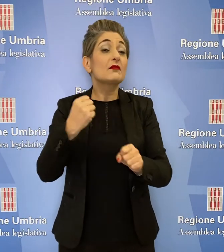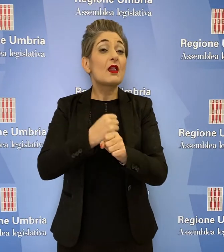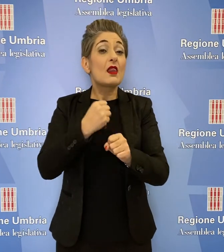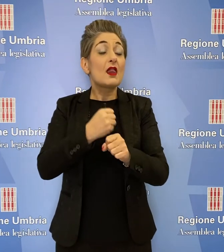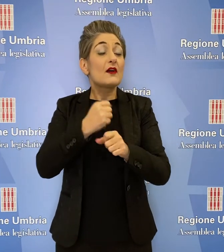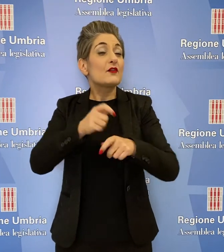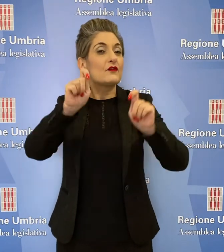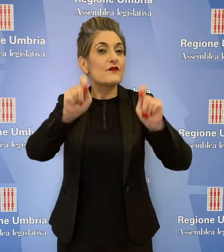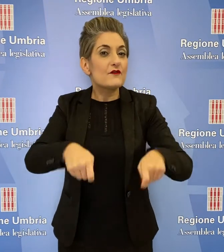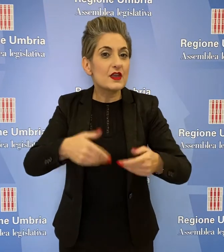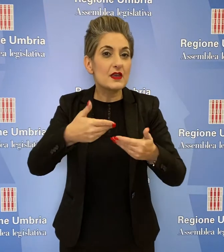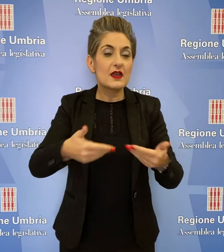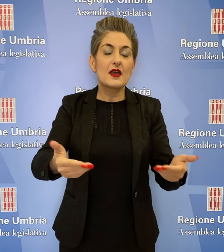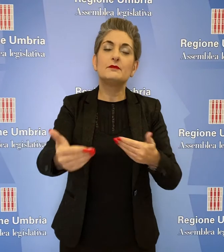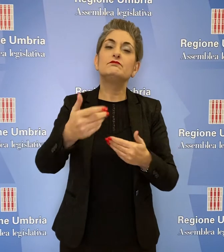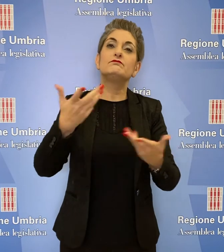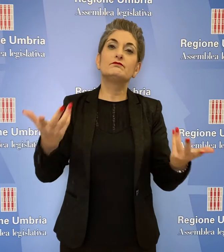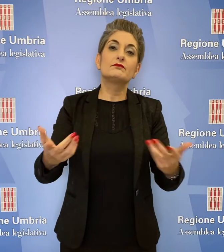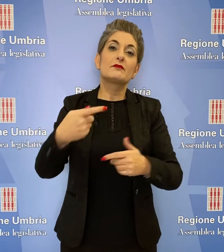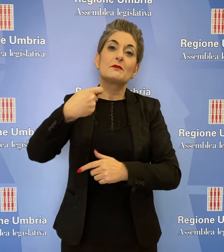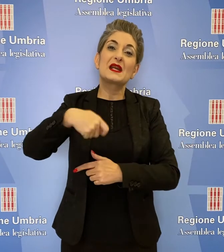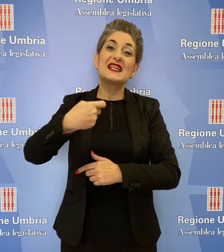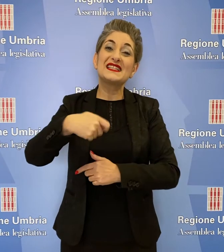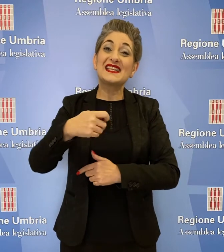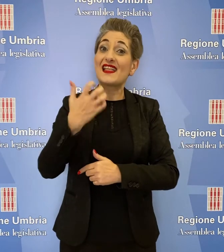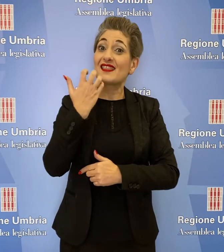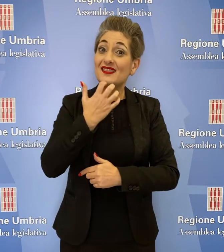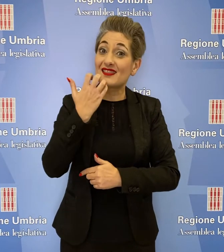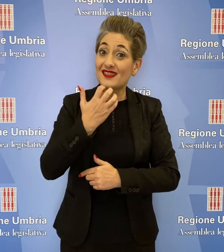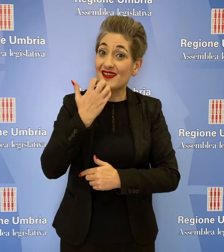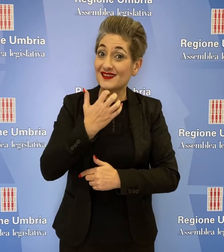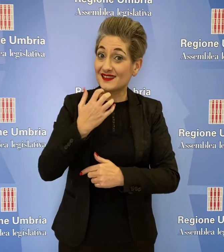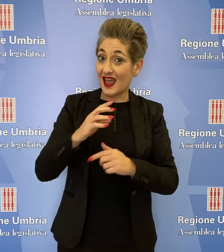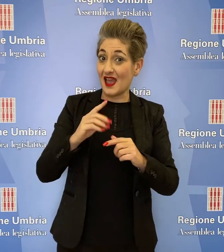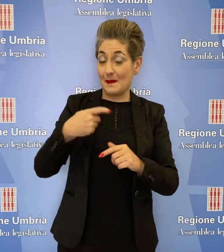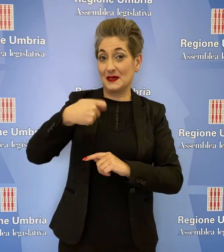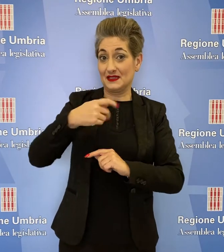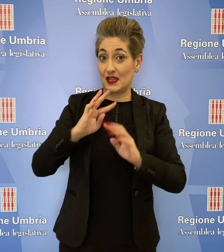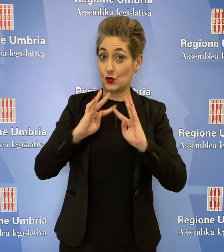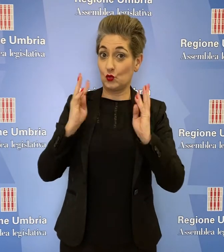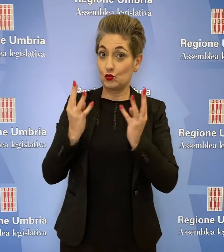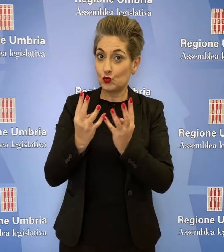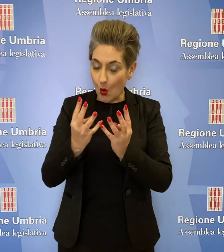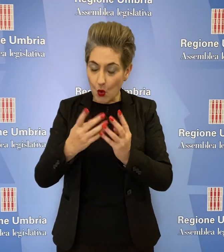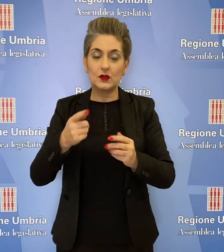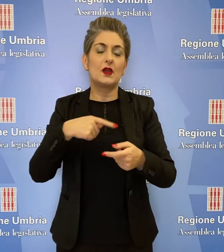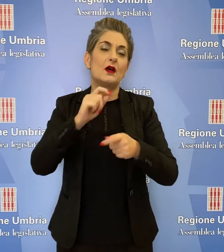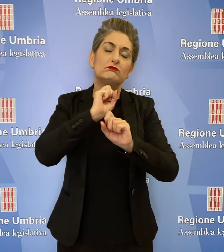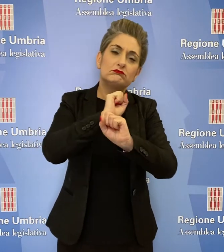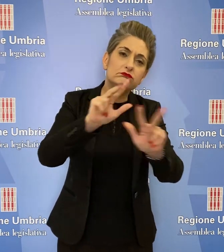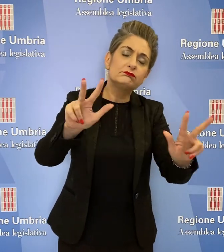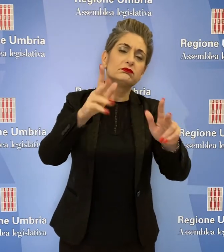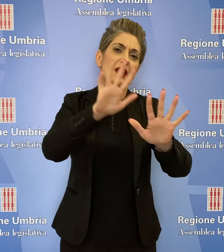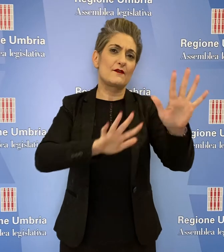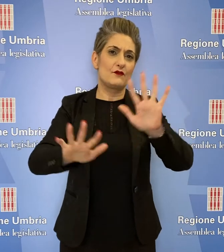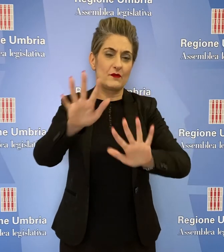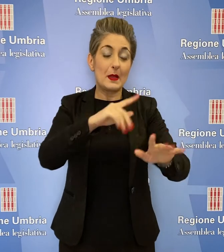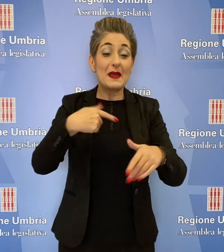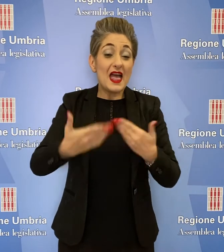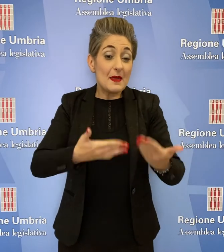aperti con l'informativa della Presidente della Giunta, Donatella Tesei, sull'emergenza sanitaria in corso,